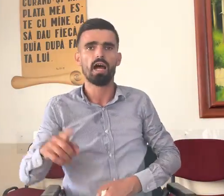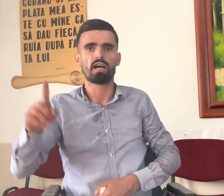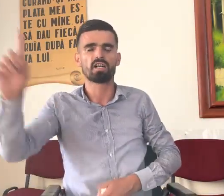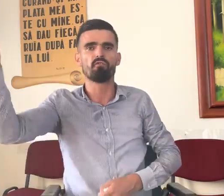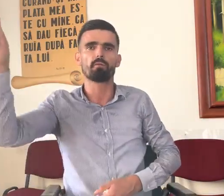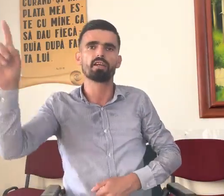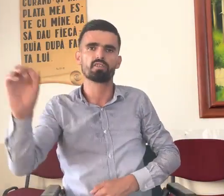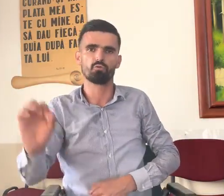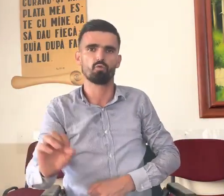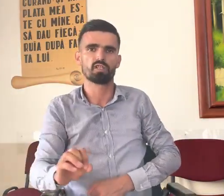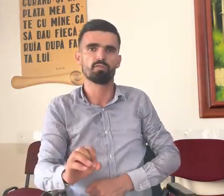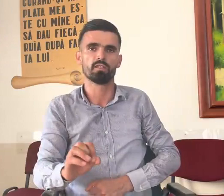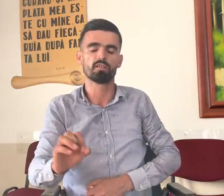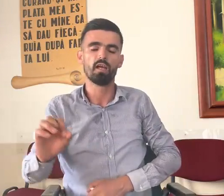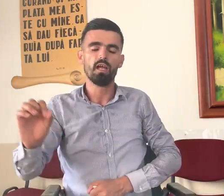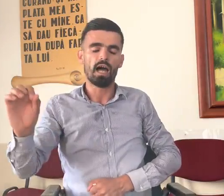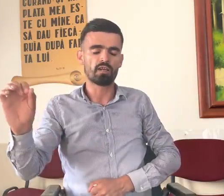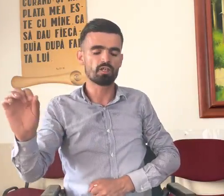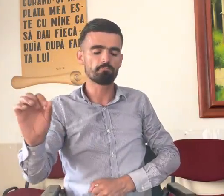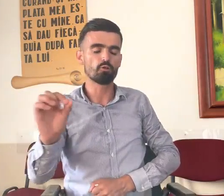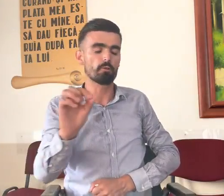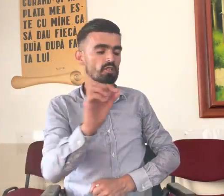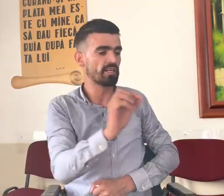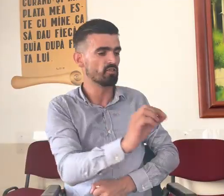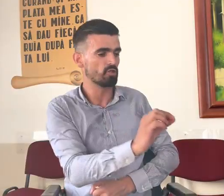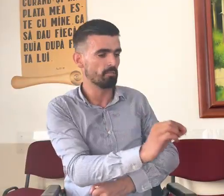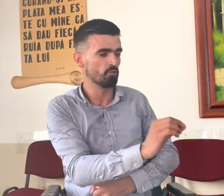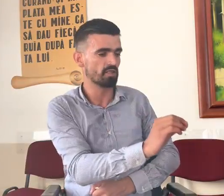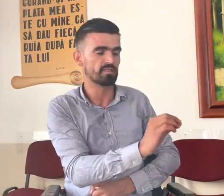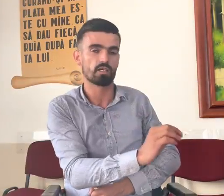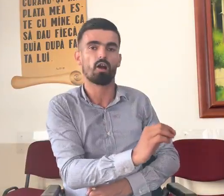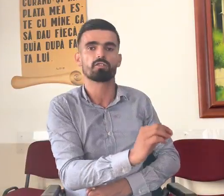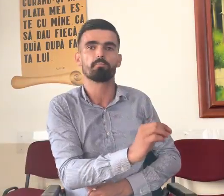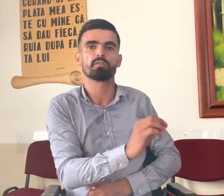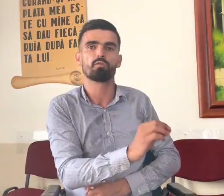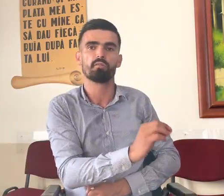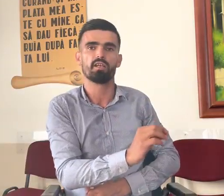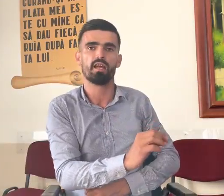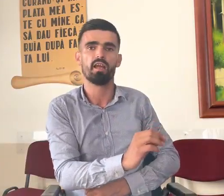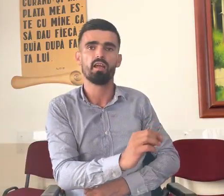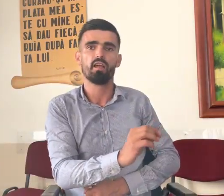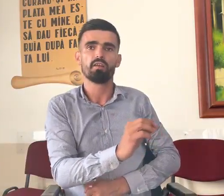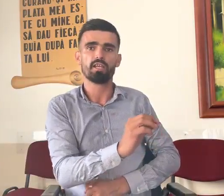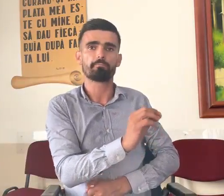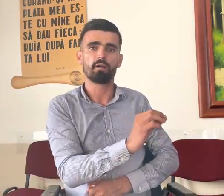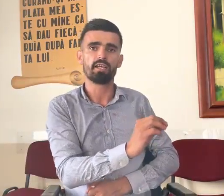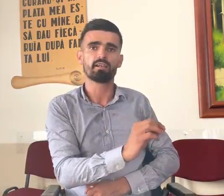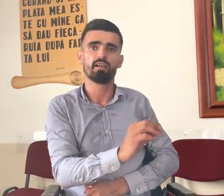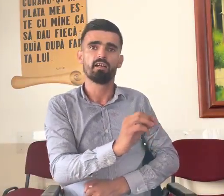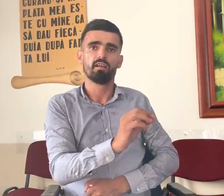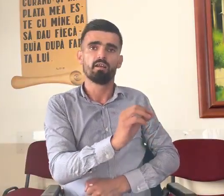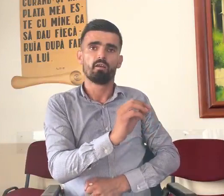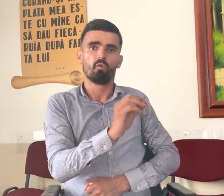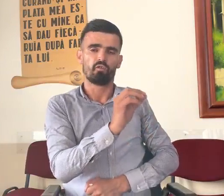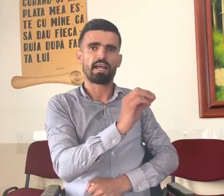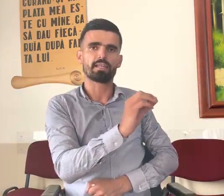Așa vorbește Duhul Sfânt. A început după 60 de minute să se roage pentru mine. Nic Plic, un frate